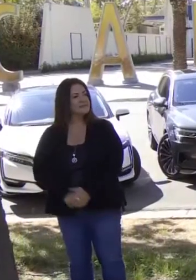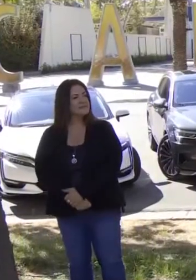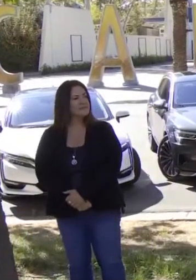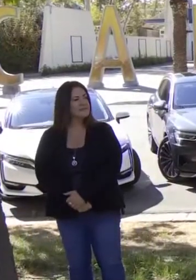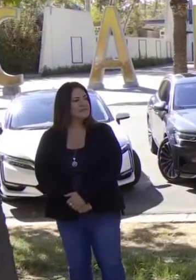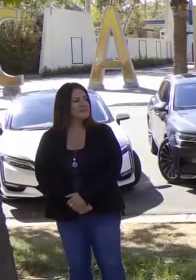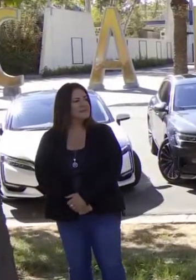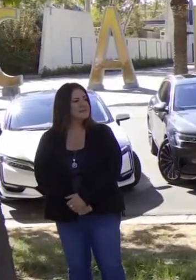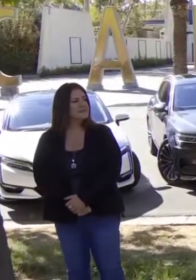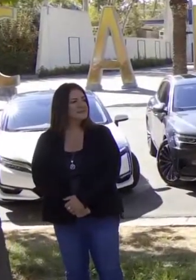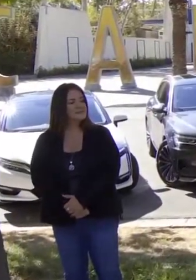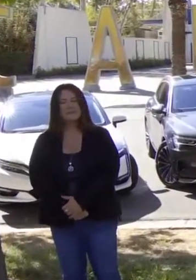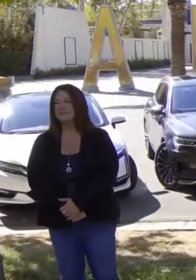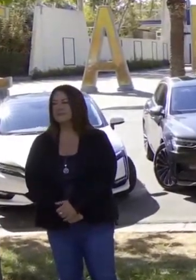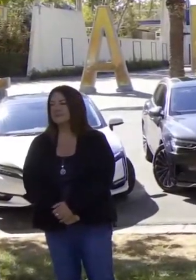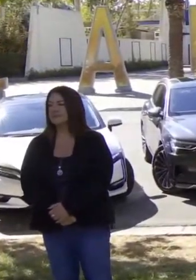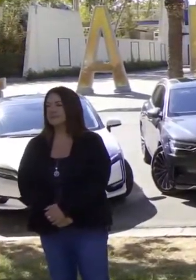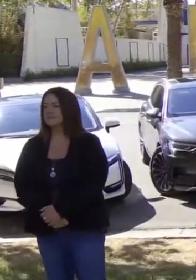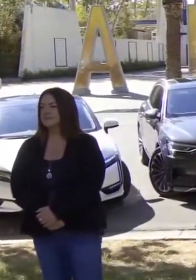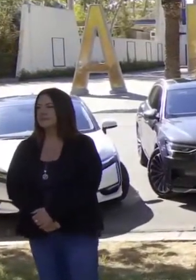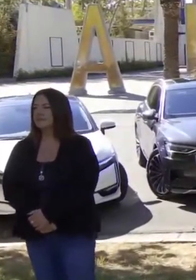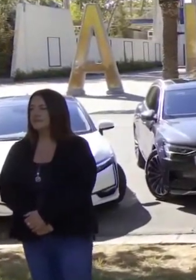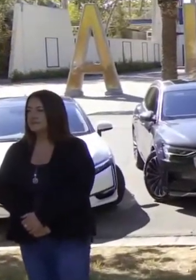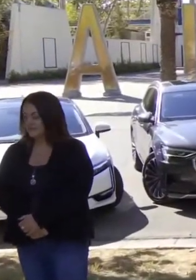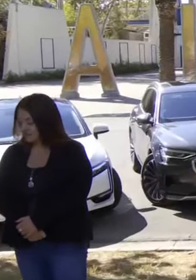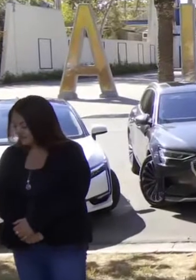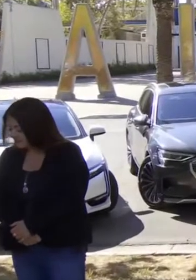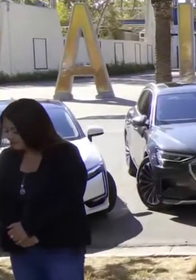apreciamos el liderazgo de Bill Ford.